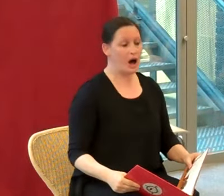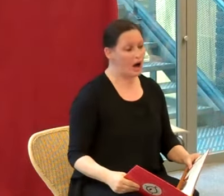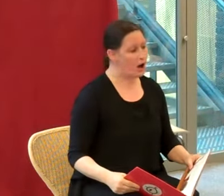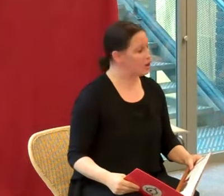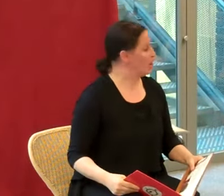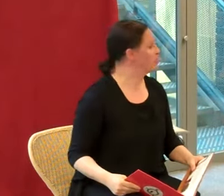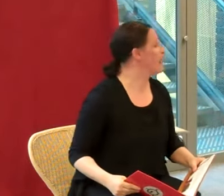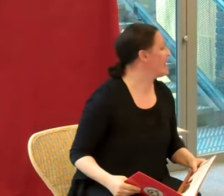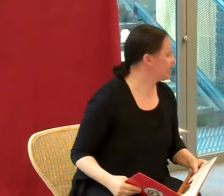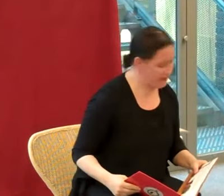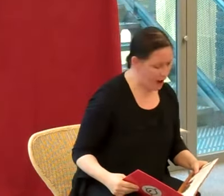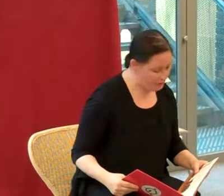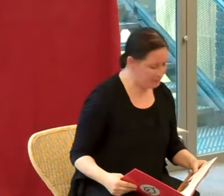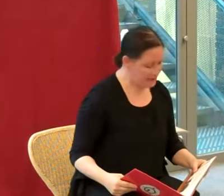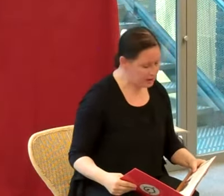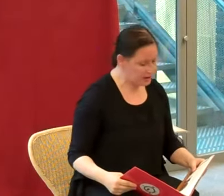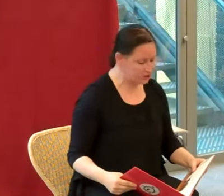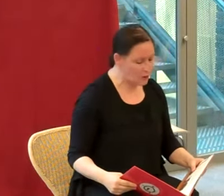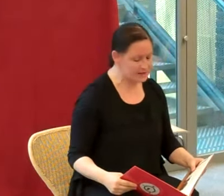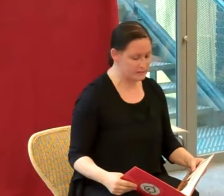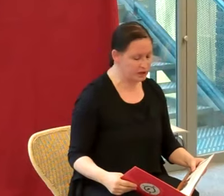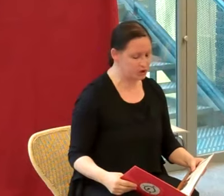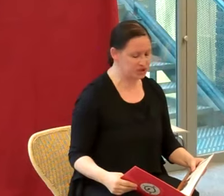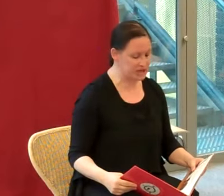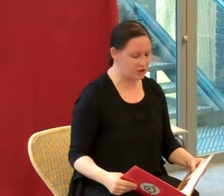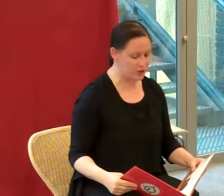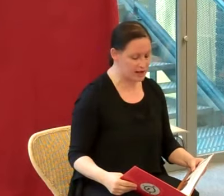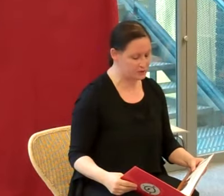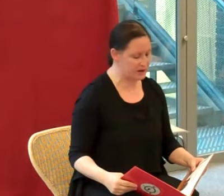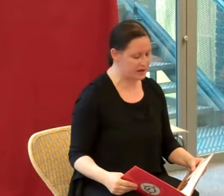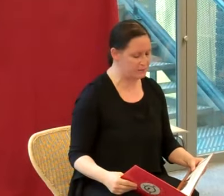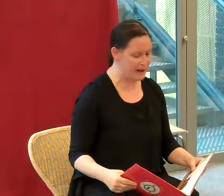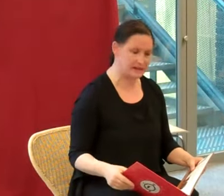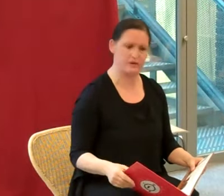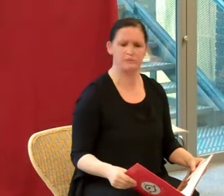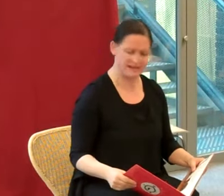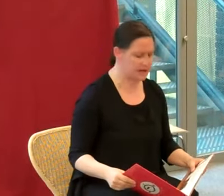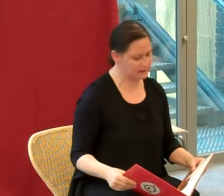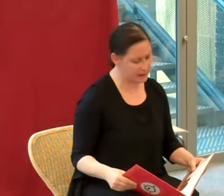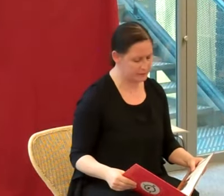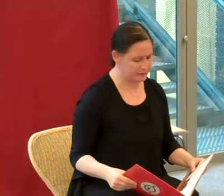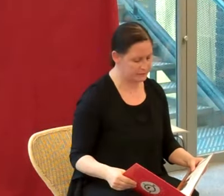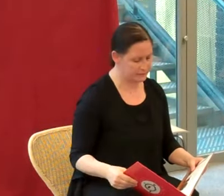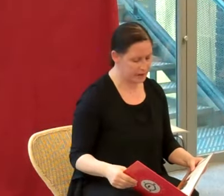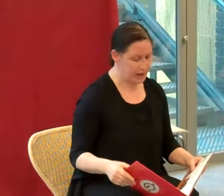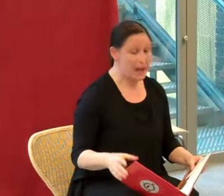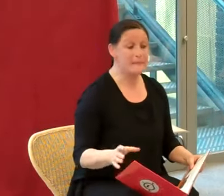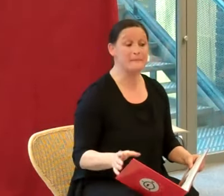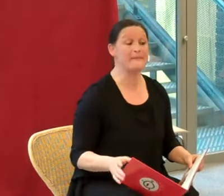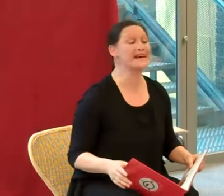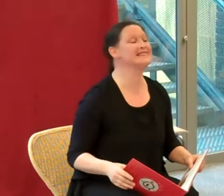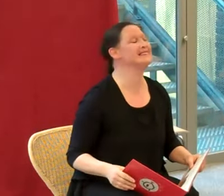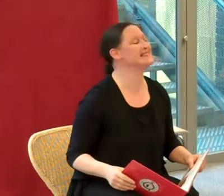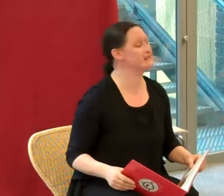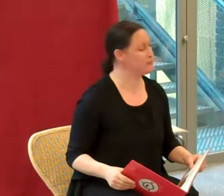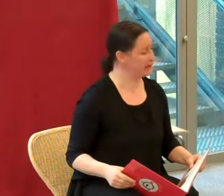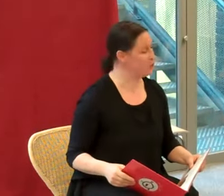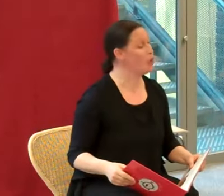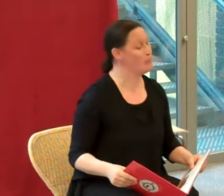Or, quand Noël arriva enfin, les trois amis rechaînaient encore à se laver les pattes avant de passer à taille. Mais ils avaient pris goût au